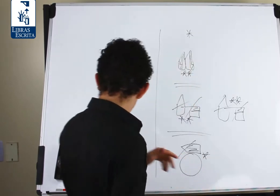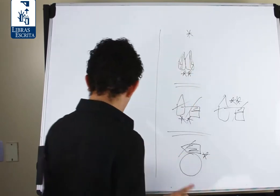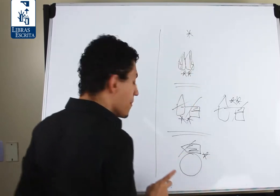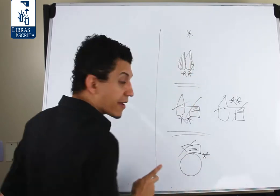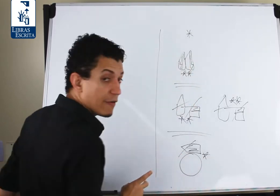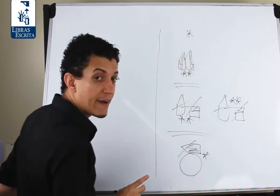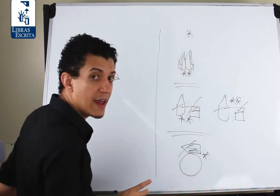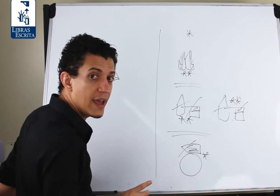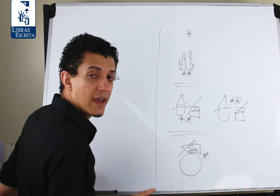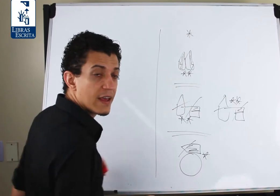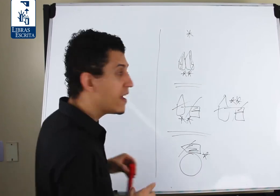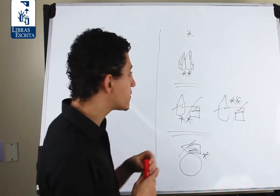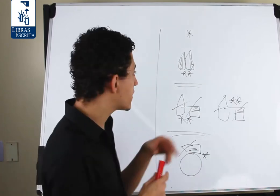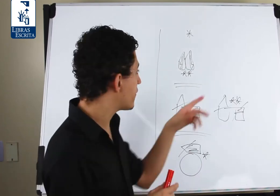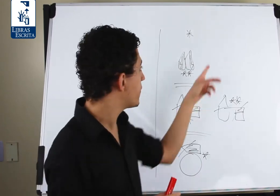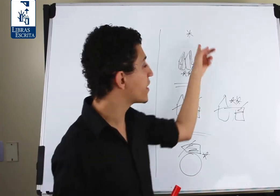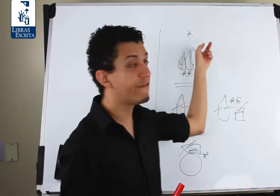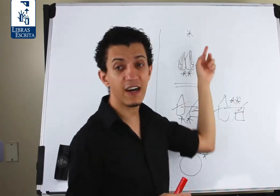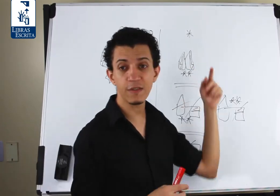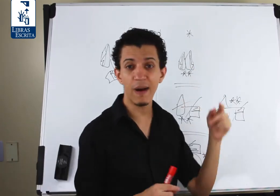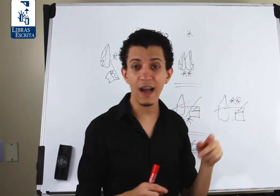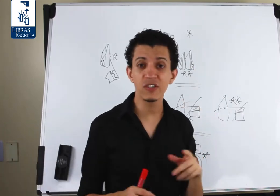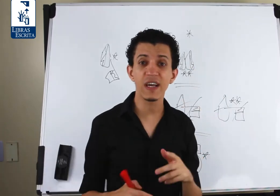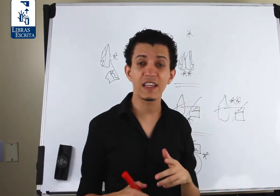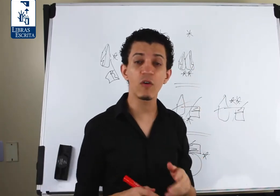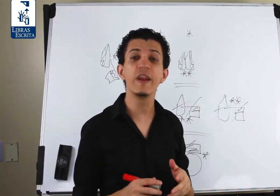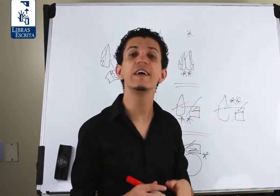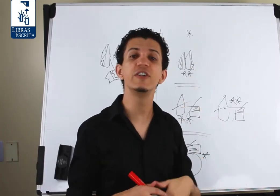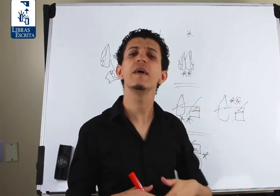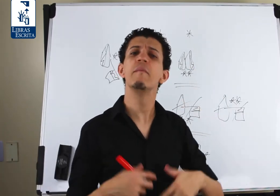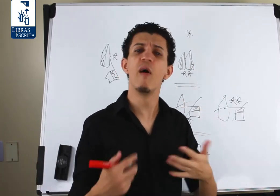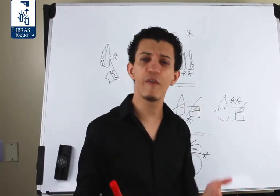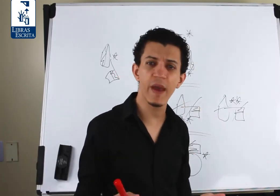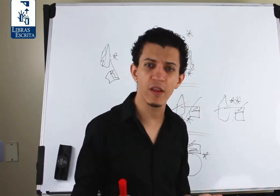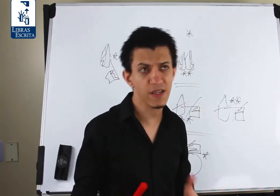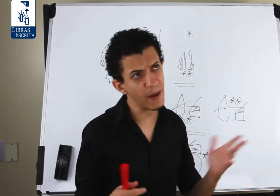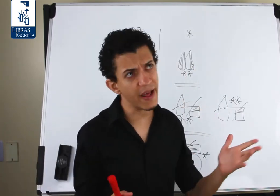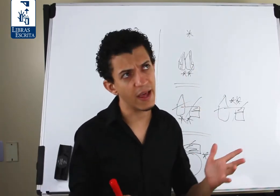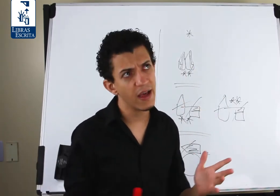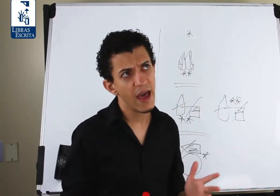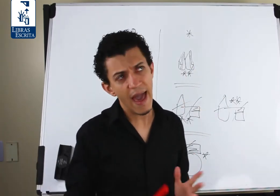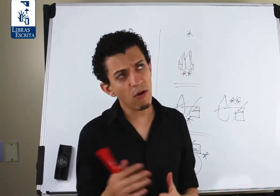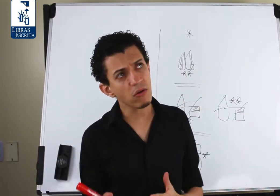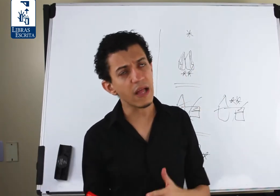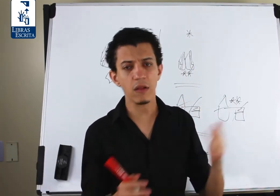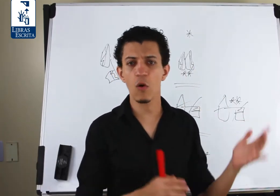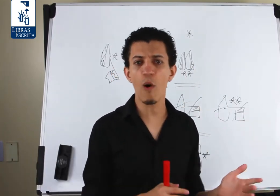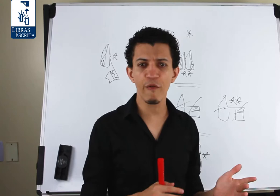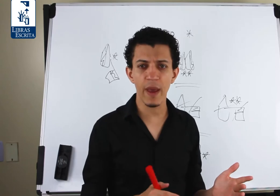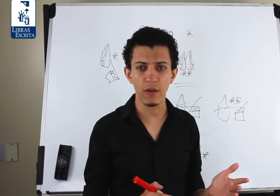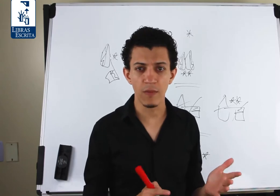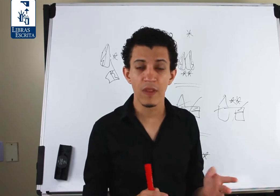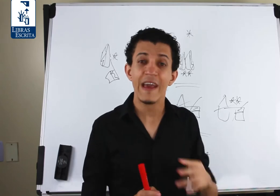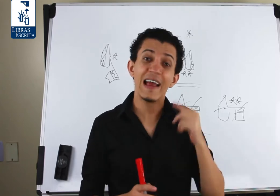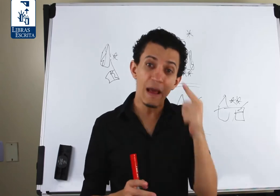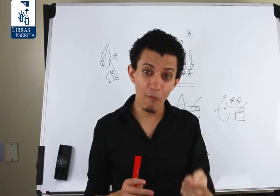Lembra que eu falei que esse grafema aqui faz parte da categoria de movimento. Mas espera aí. É contato ou movimento? Ele é